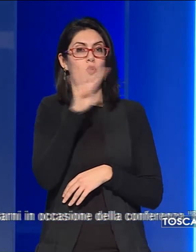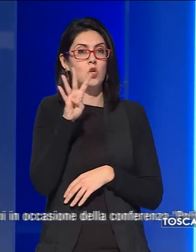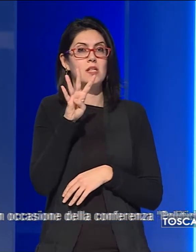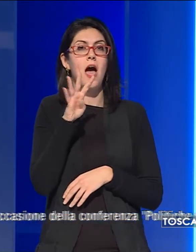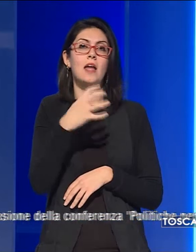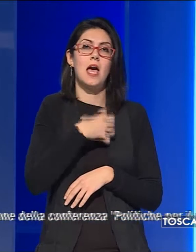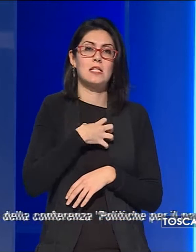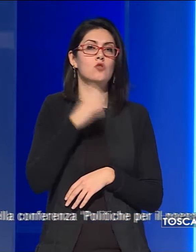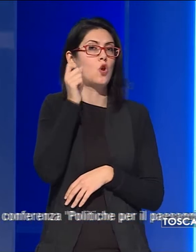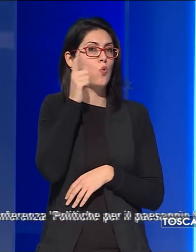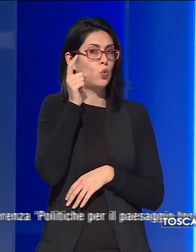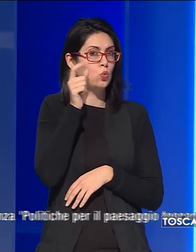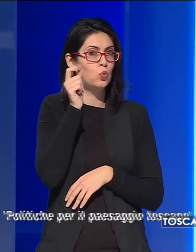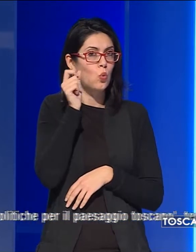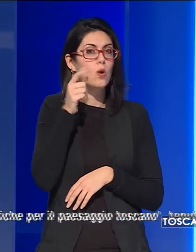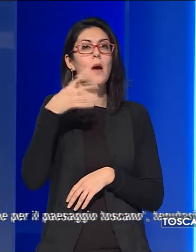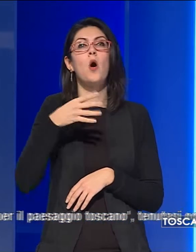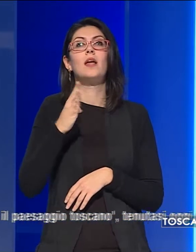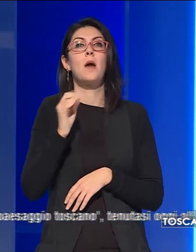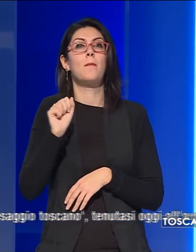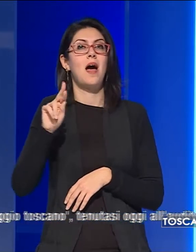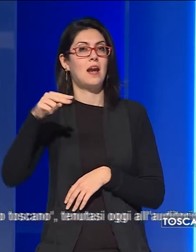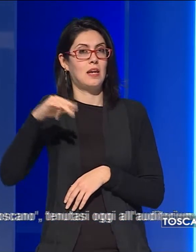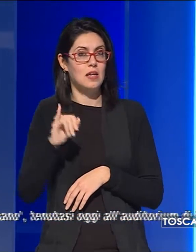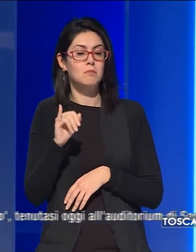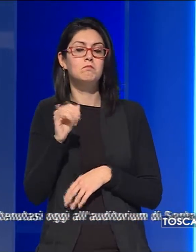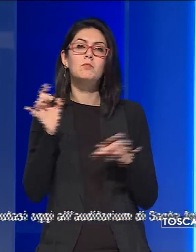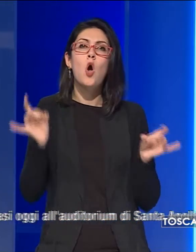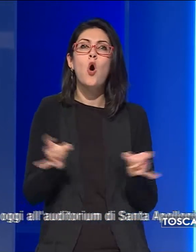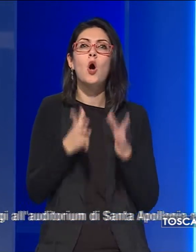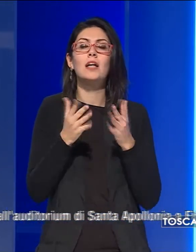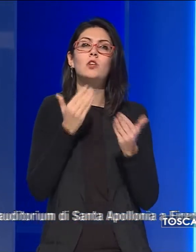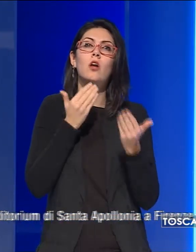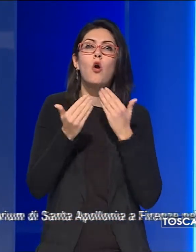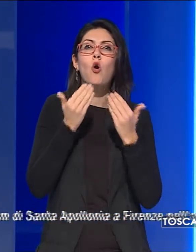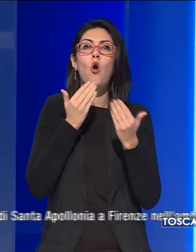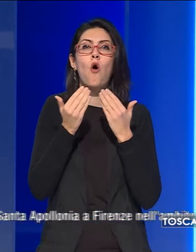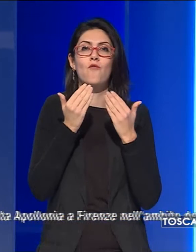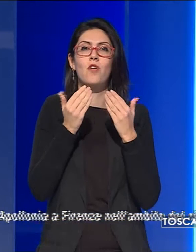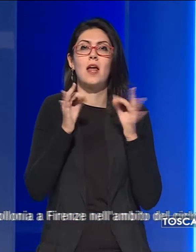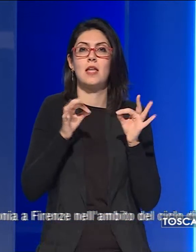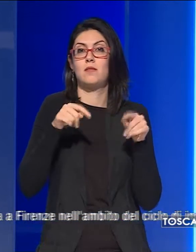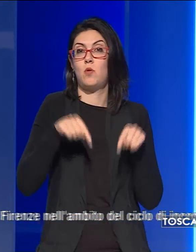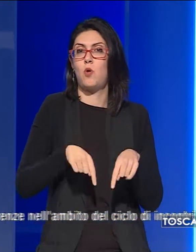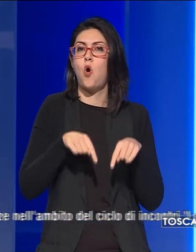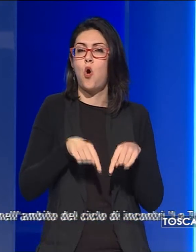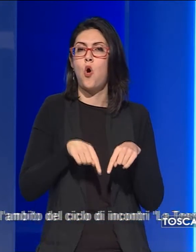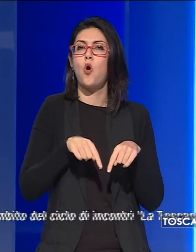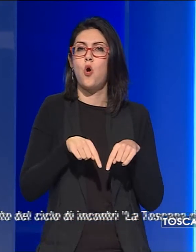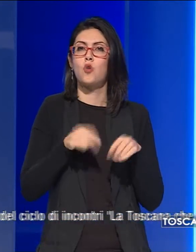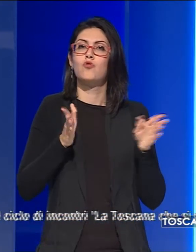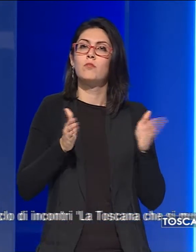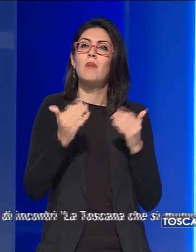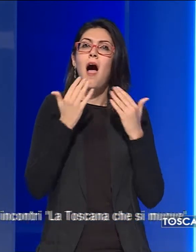Assessore alla Cultura, Monica Barni, in occasione della conferenza che si è tenuta oggi all